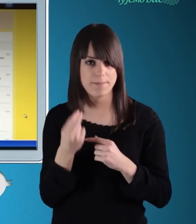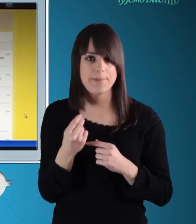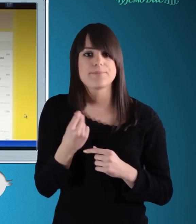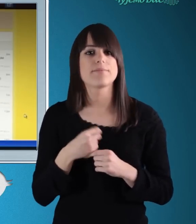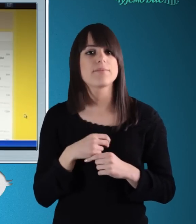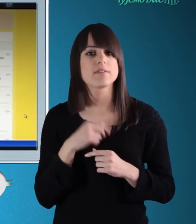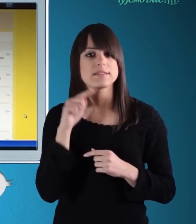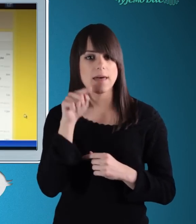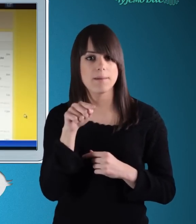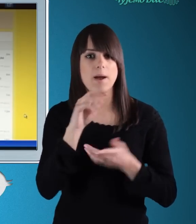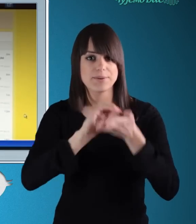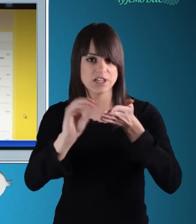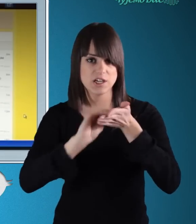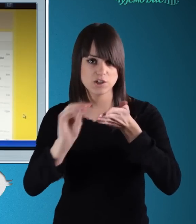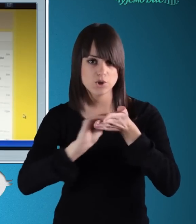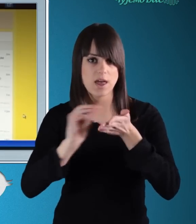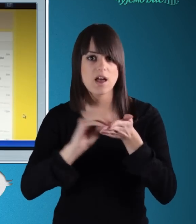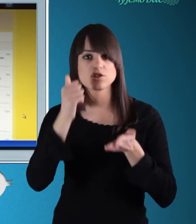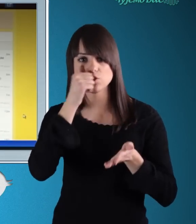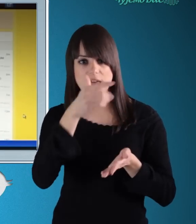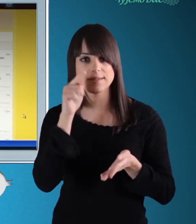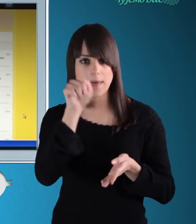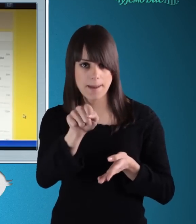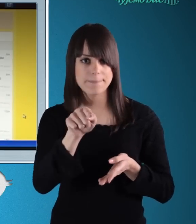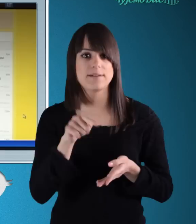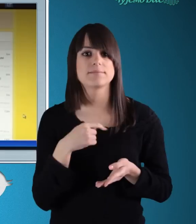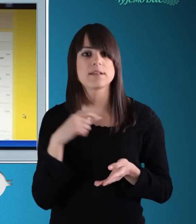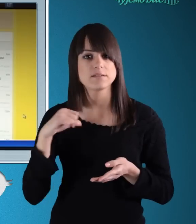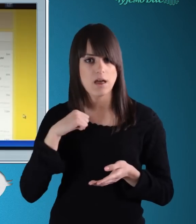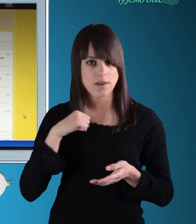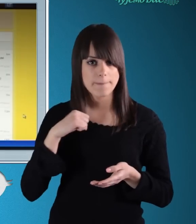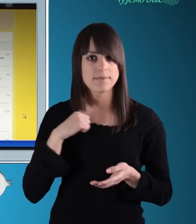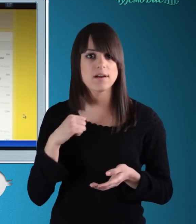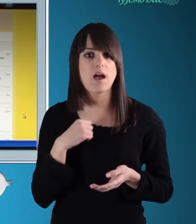i ne privlači da vas zaprate i da naprave neku kvalitetnu komunikaciju sa vama.